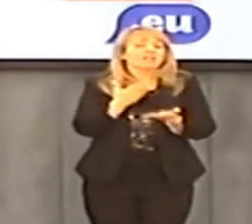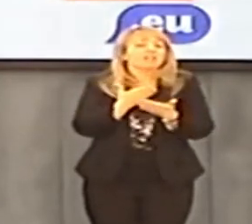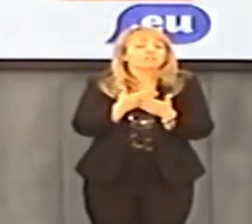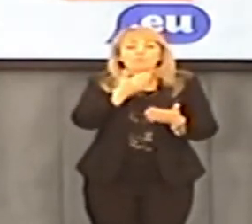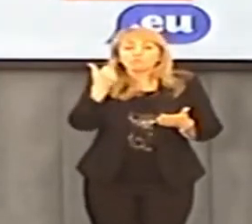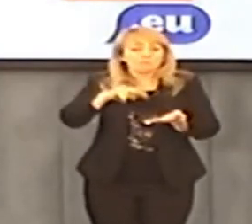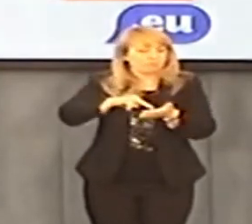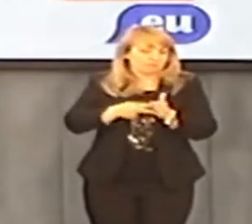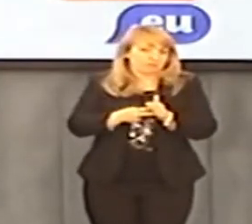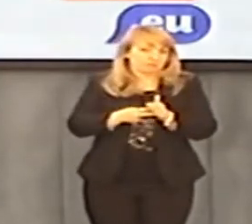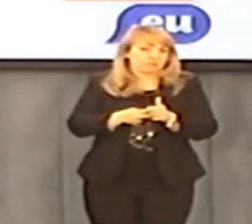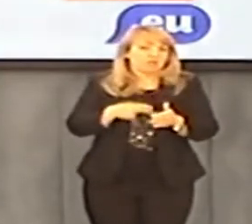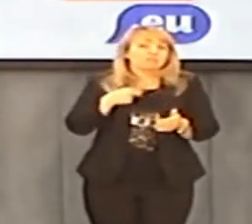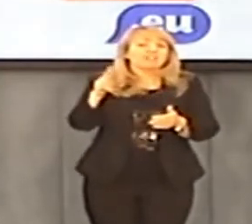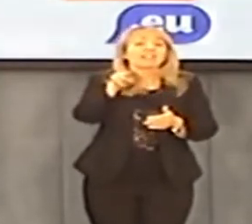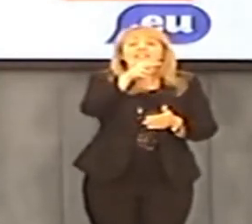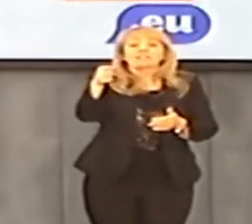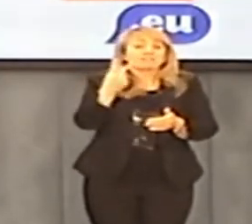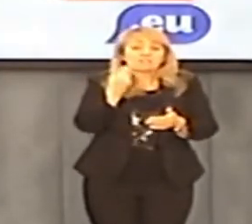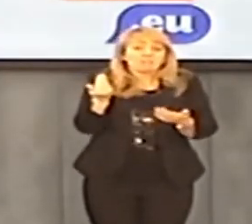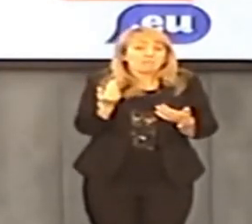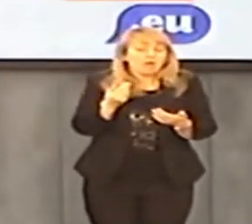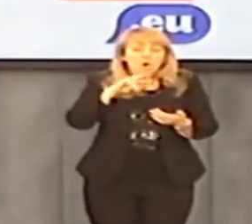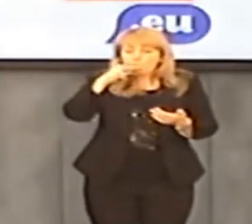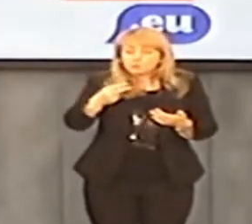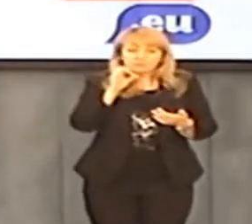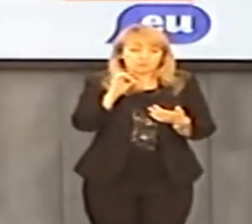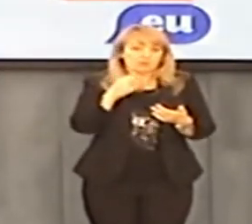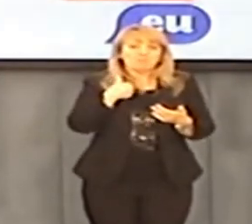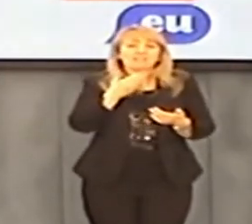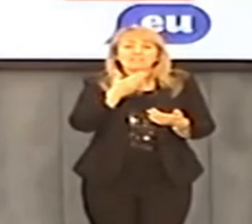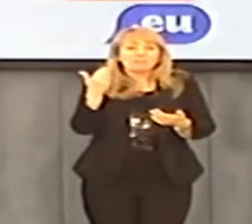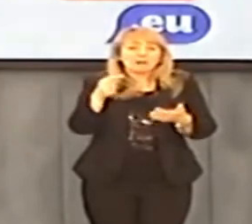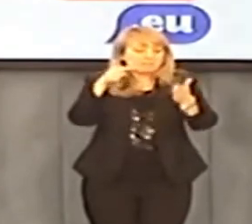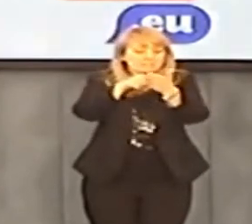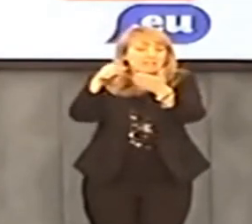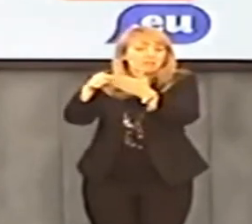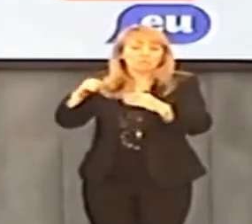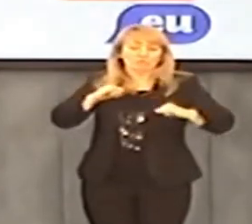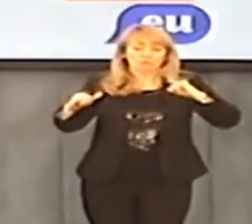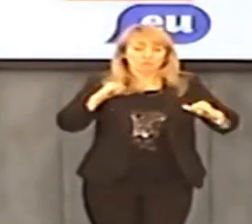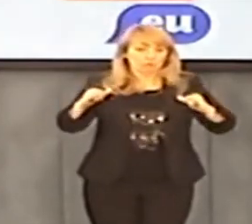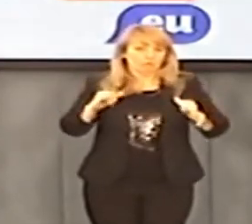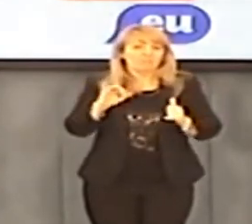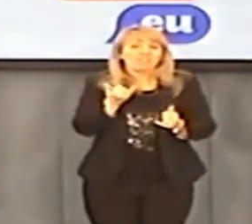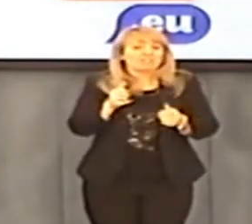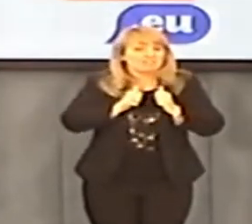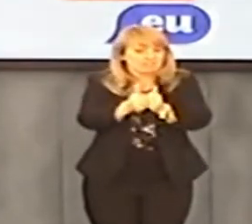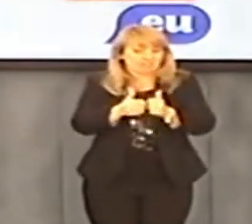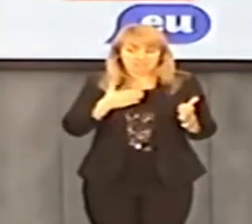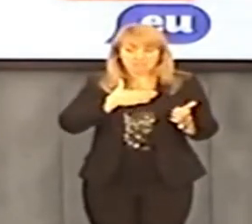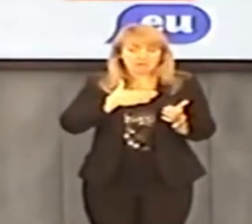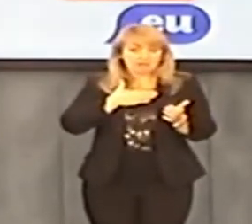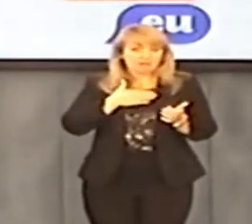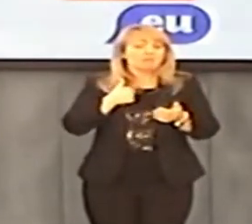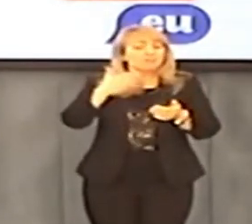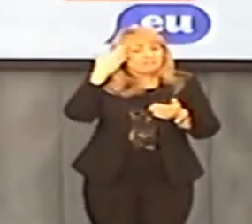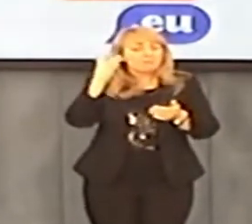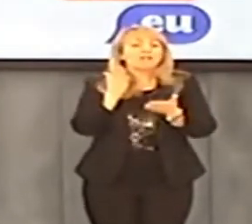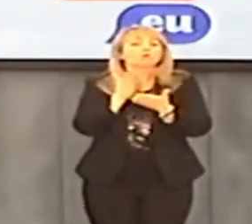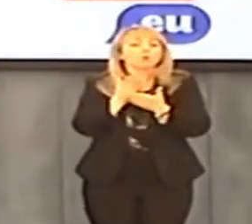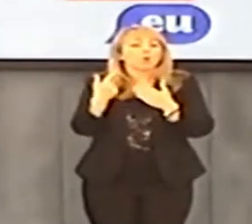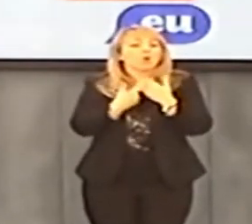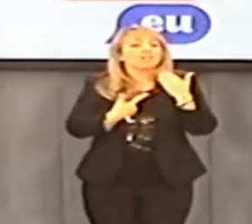konkurencyjna? To nie, dlatego że nie ma planu. Ja nie mogę na to pytanie, nikt rozsądny Pani nie odpowie, bo jeżeli my nie wiemy, do czego rząd